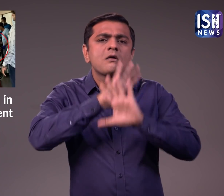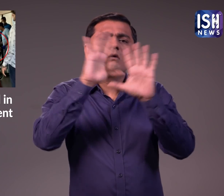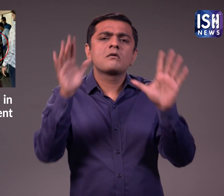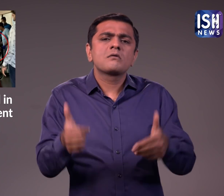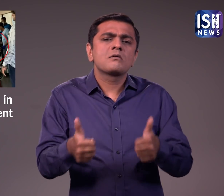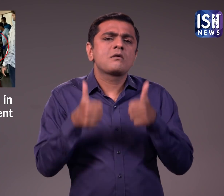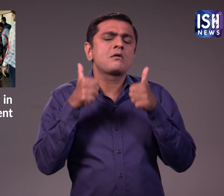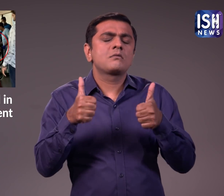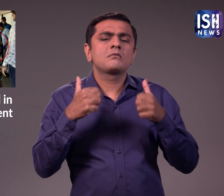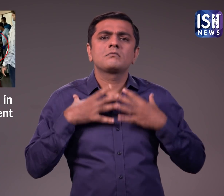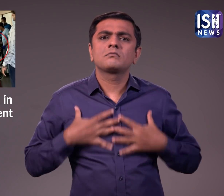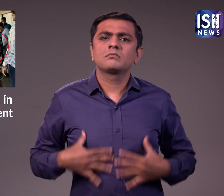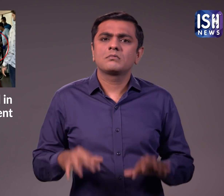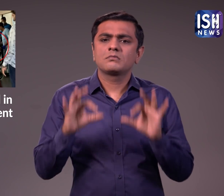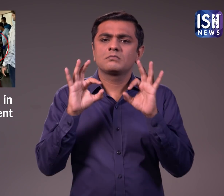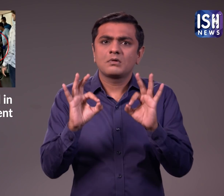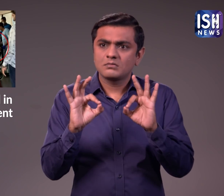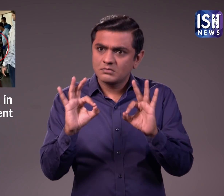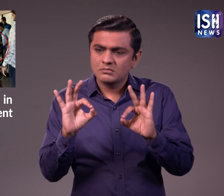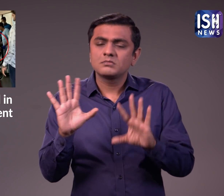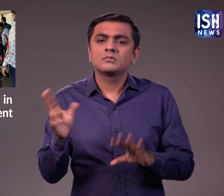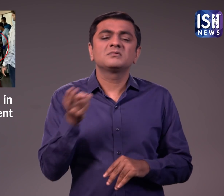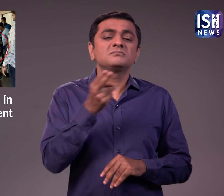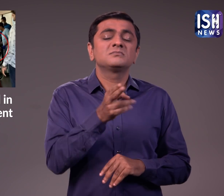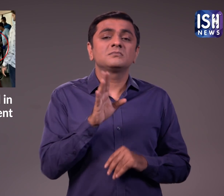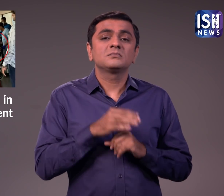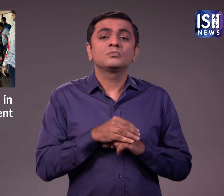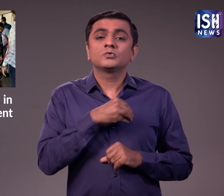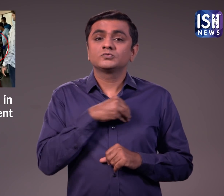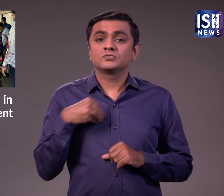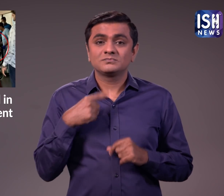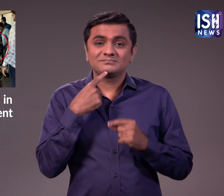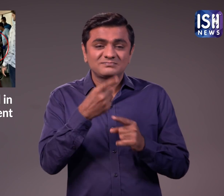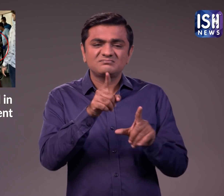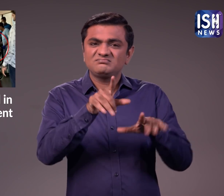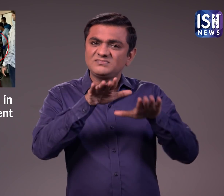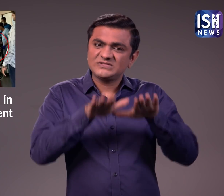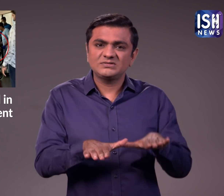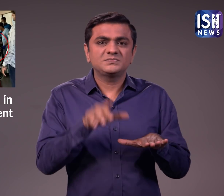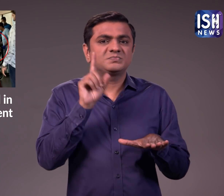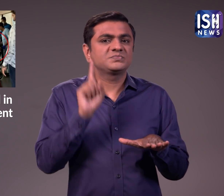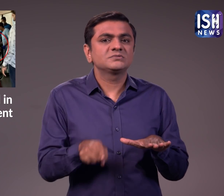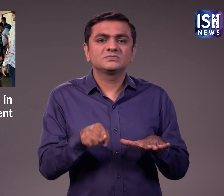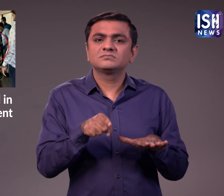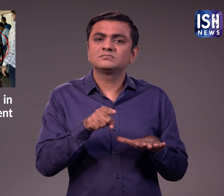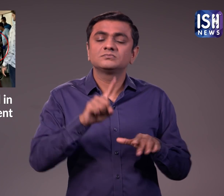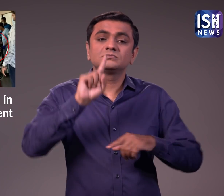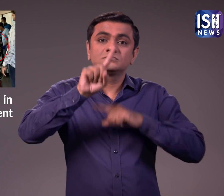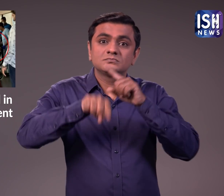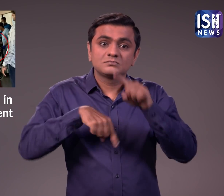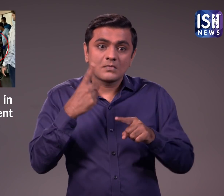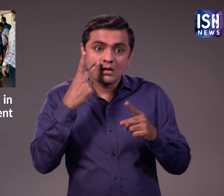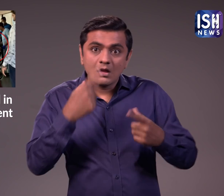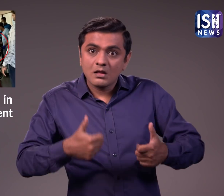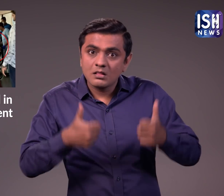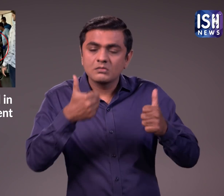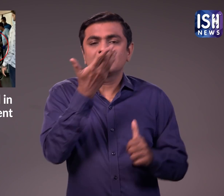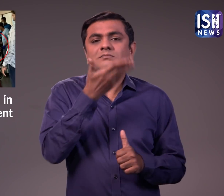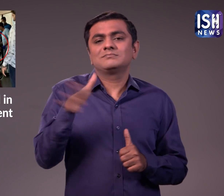उनके सभी रिपोर्ट नॉर्मल थे लेकिन डॉक्टरों ने उन्हें एक दिन के लिए अस्पताल में रहने के लिए कहा। और अगर